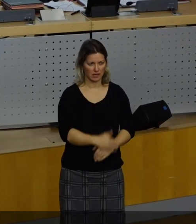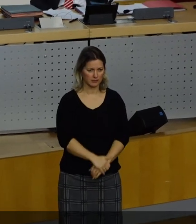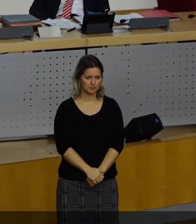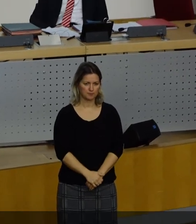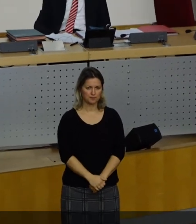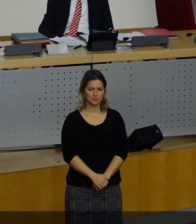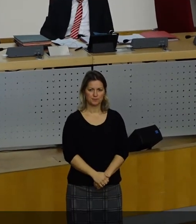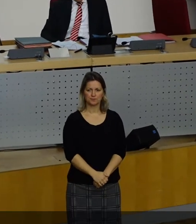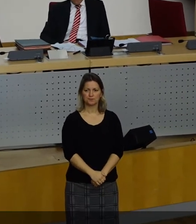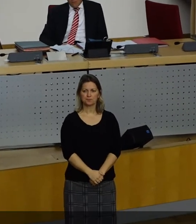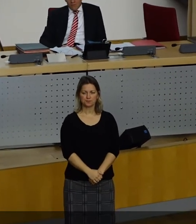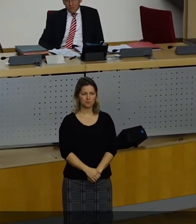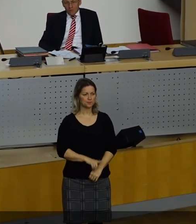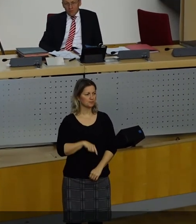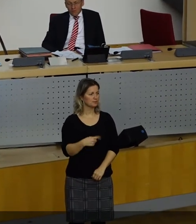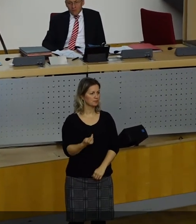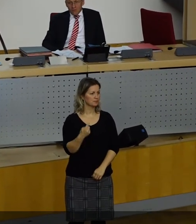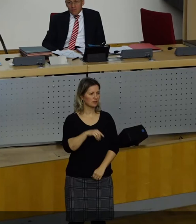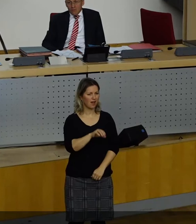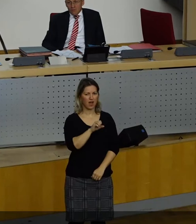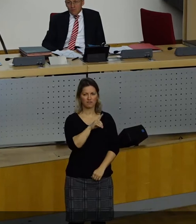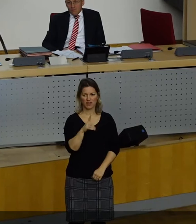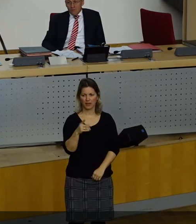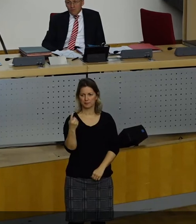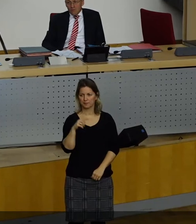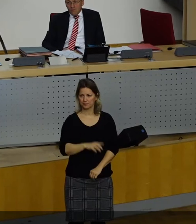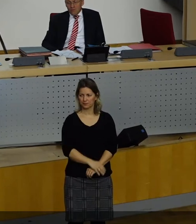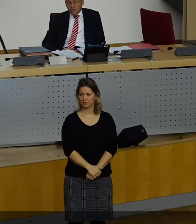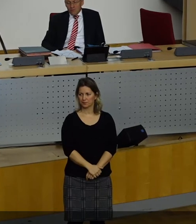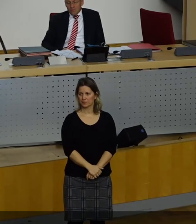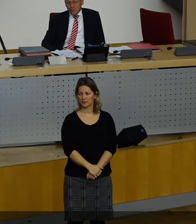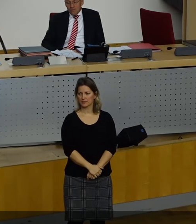Als nächstes die AfD-Fraktion, Herr Lommel.